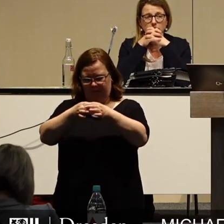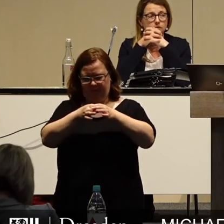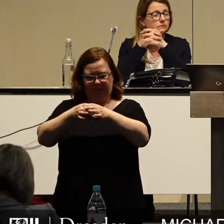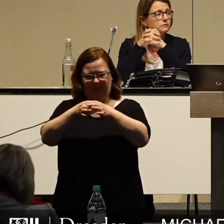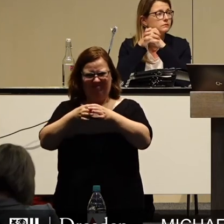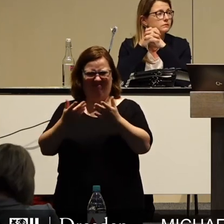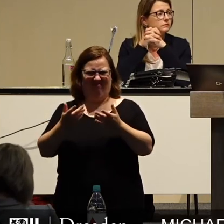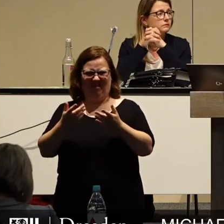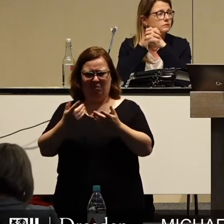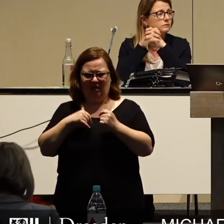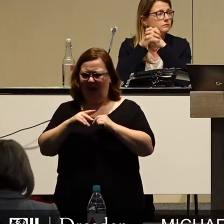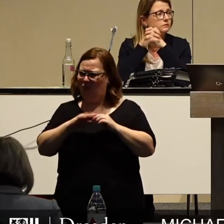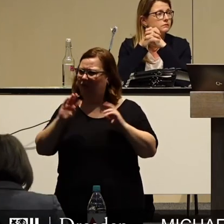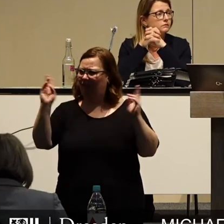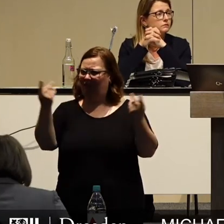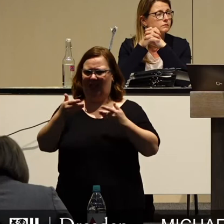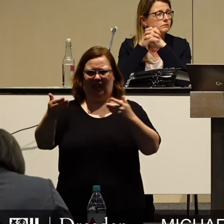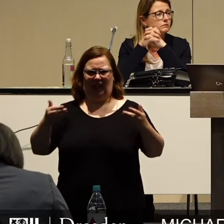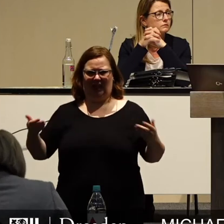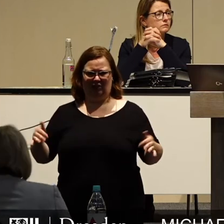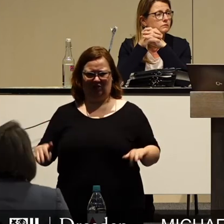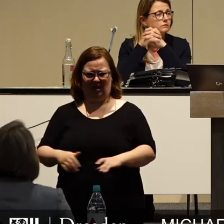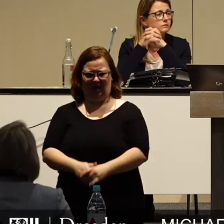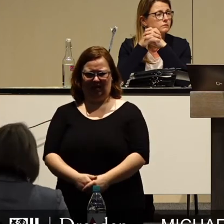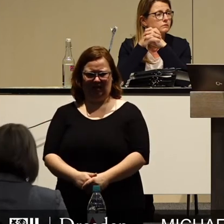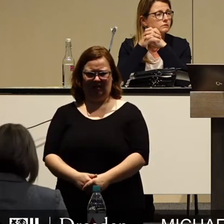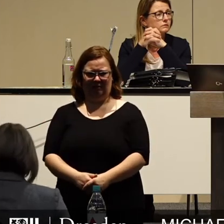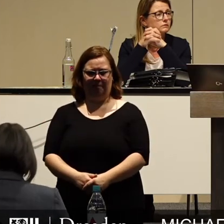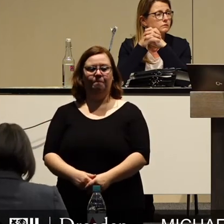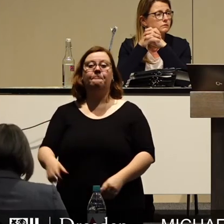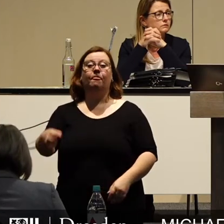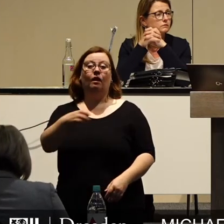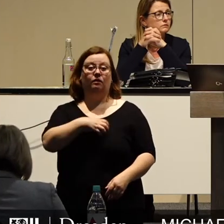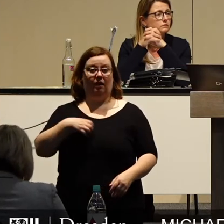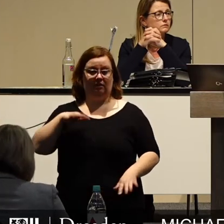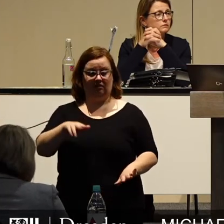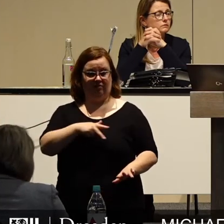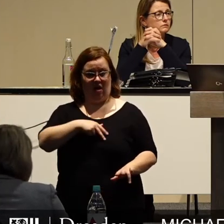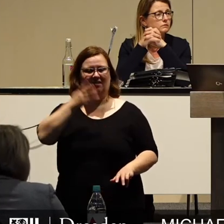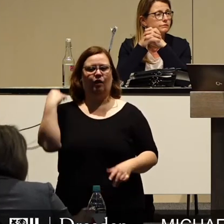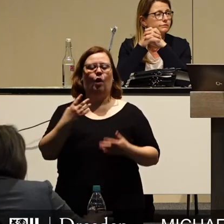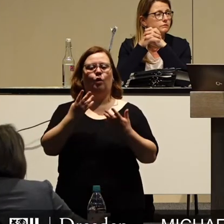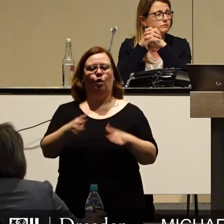ein wenig das, was von Herrn Krüger gesagt wurde. Dresden hat in der Tat seit 1990